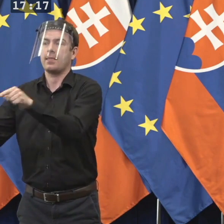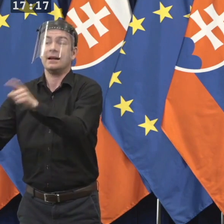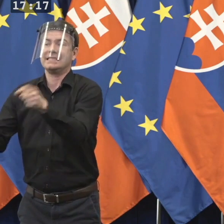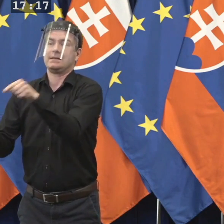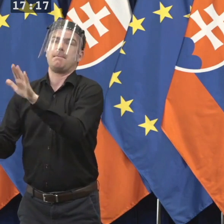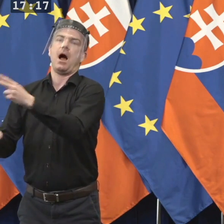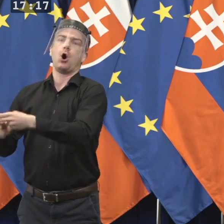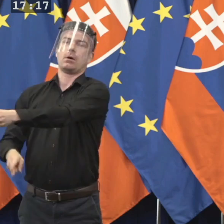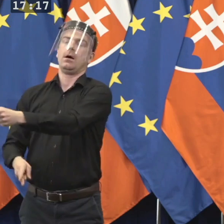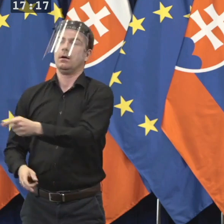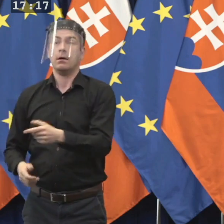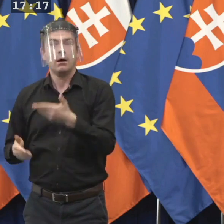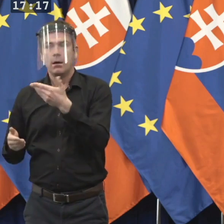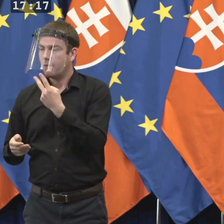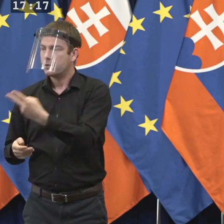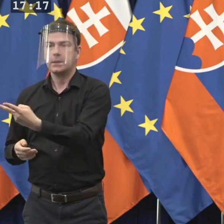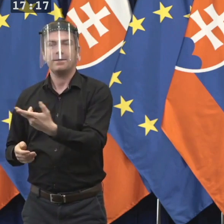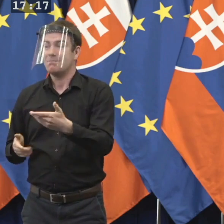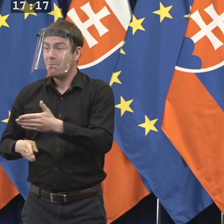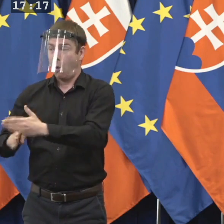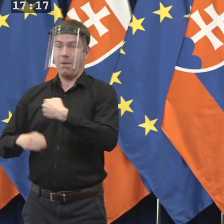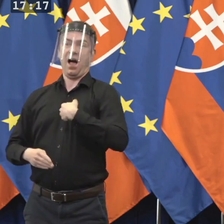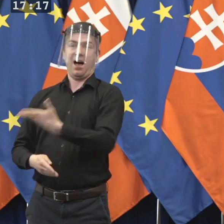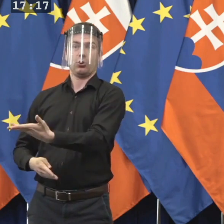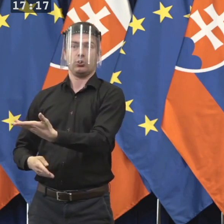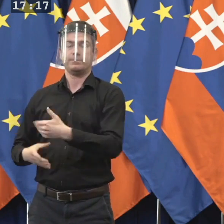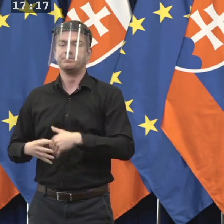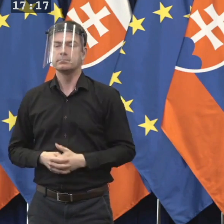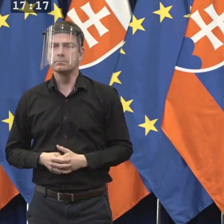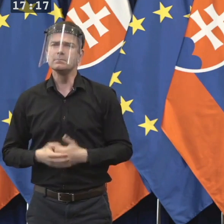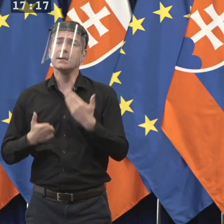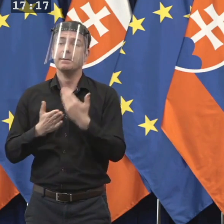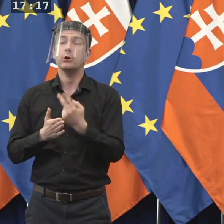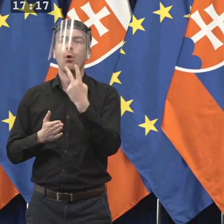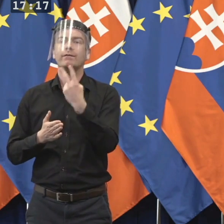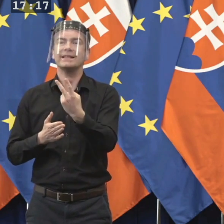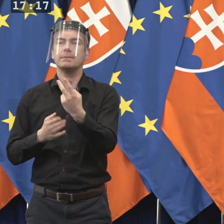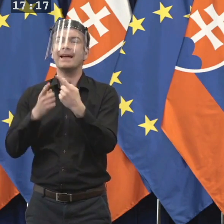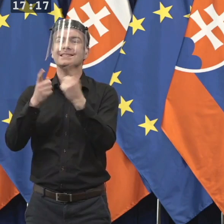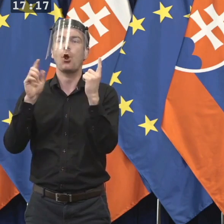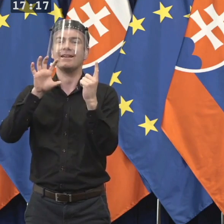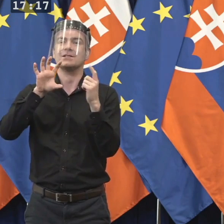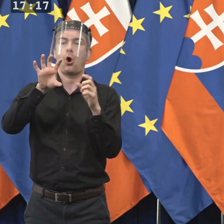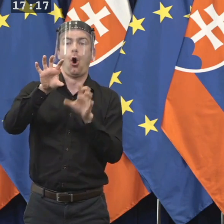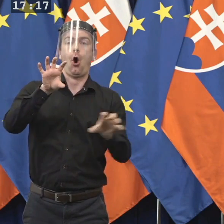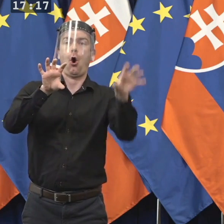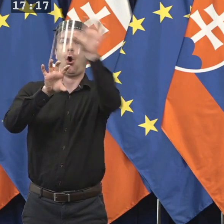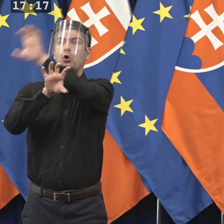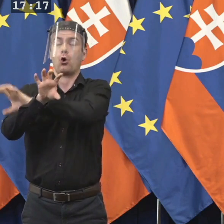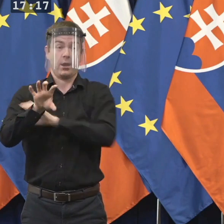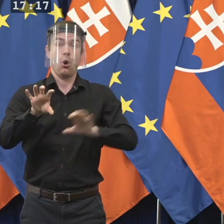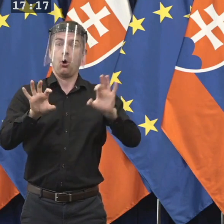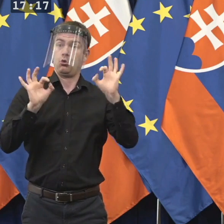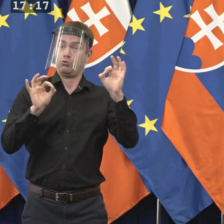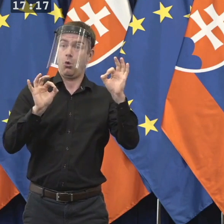uvoľniť to opatrenie vtedy, keď budeme vidieť, že v tých okolitých krajinách je aspoň plus minus rovnaká epi situácia, ako je na Slovensku. A